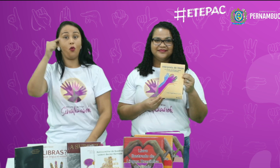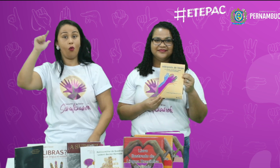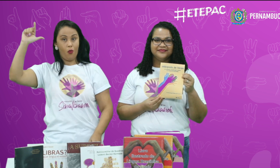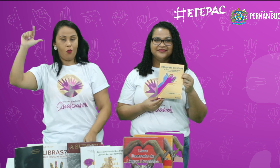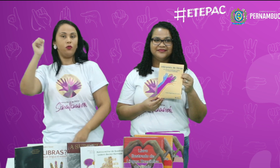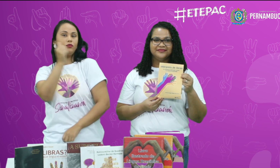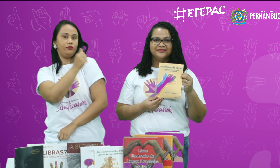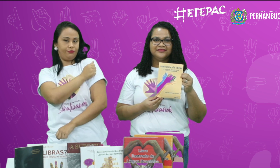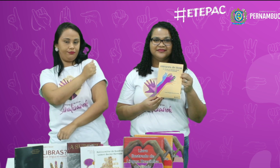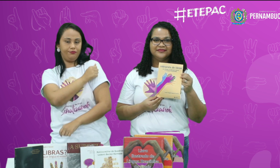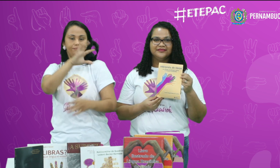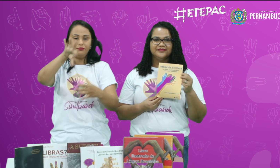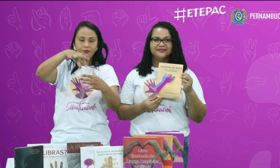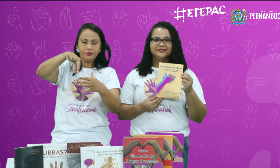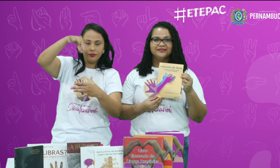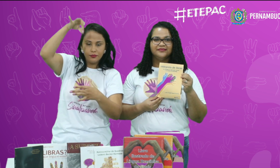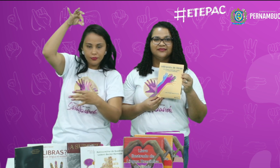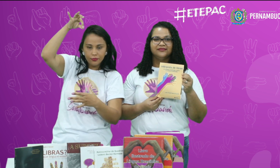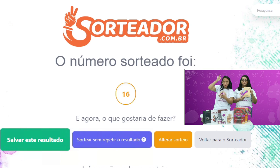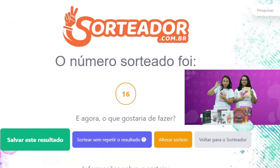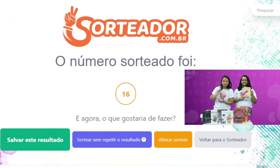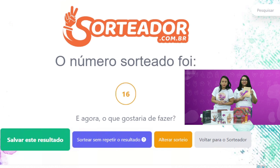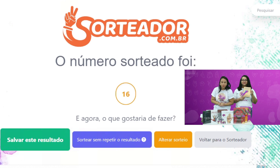Outro. Aluno sorteado.